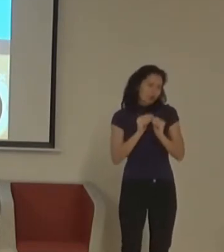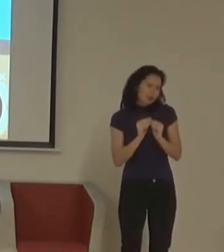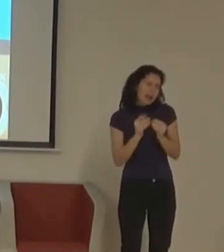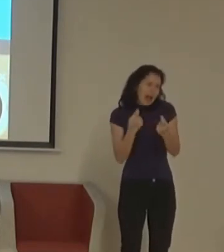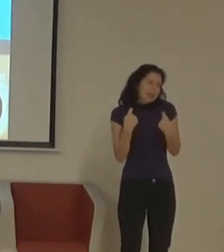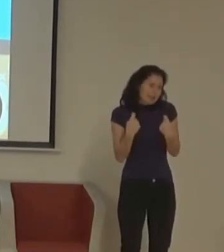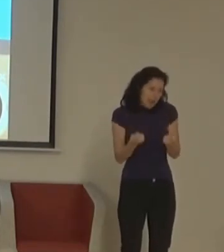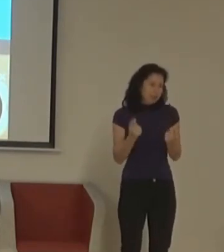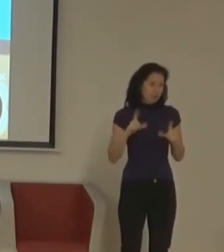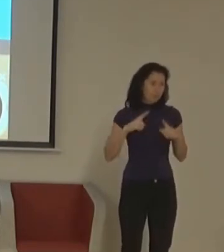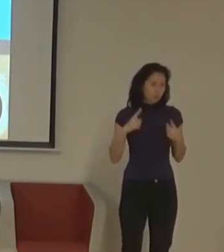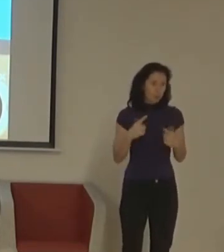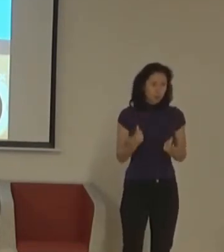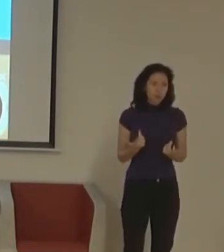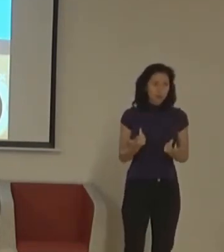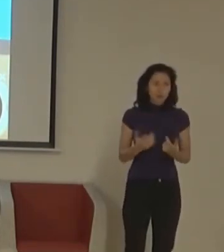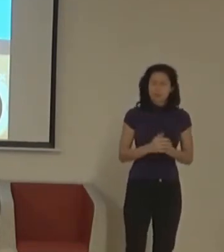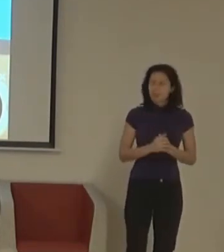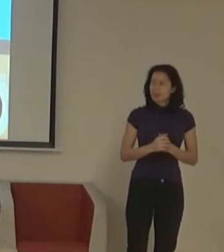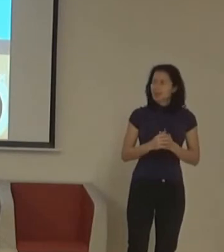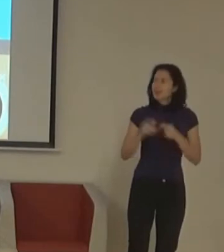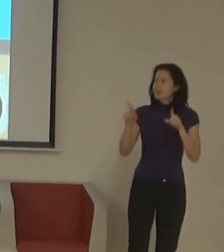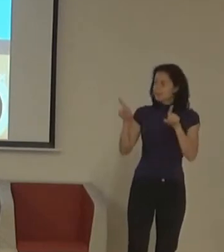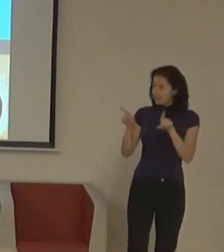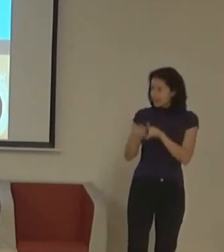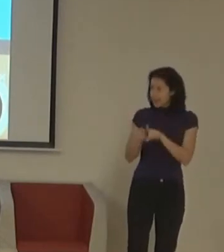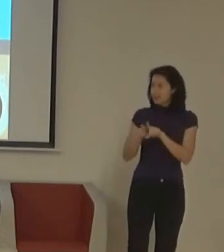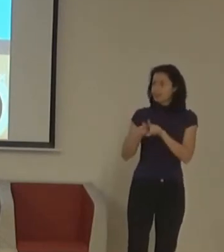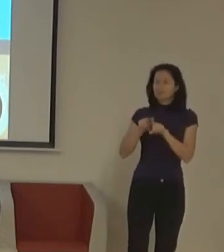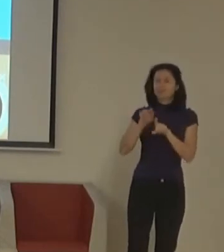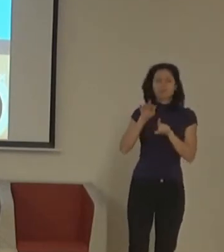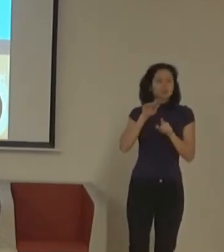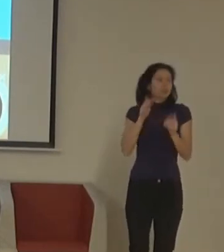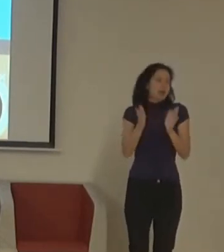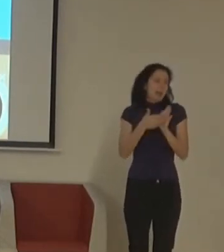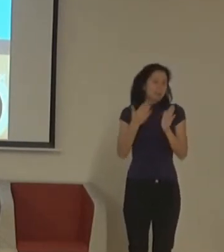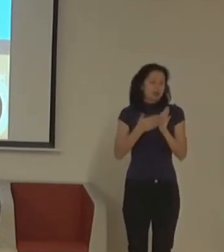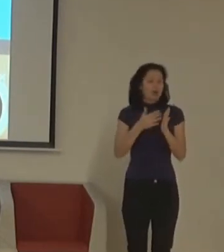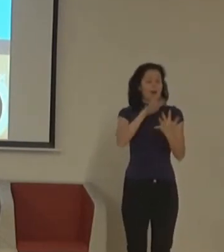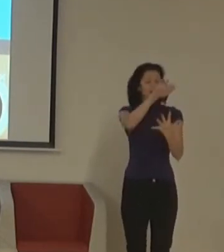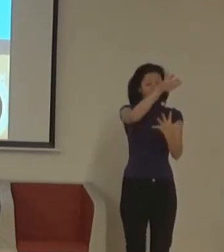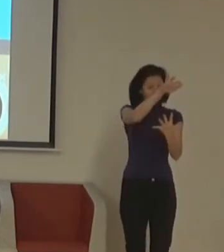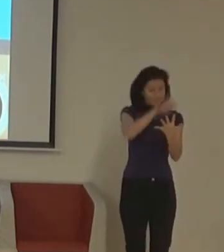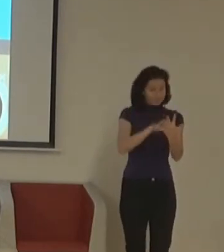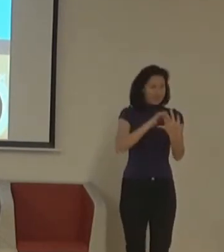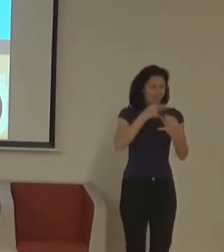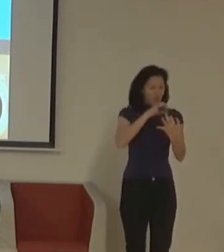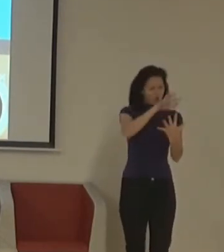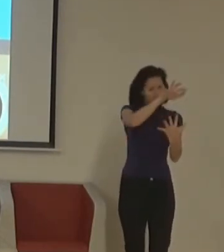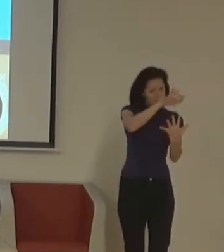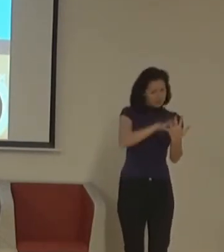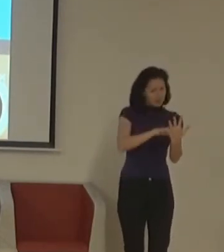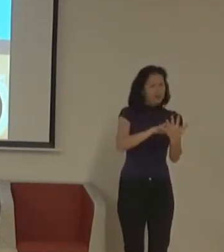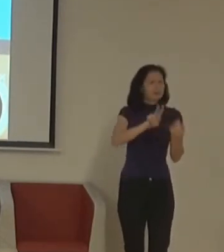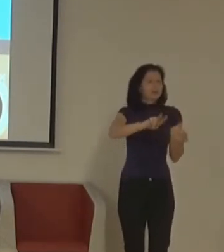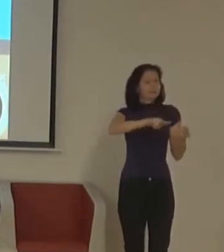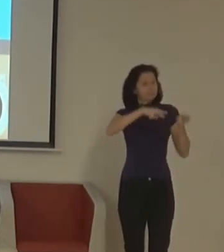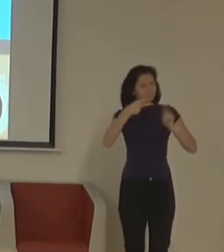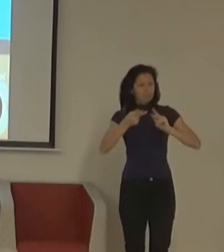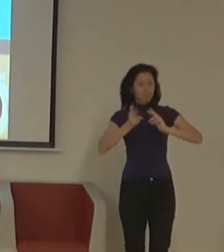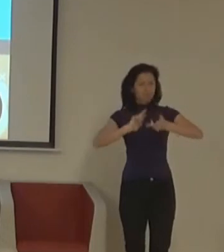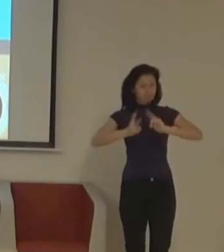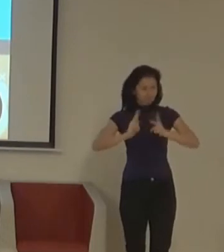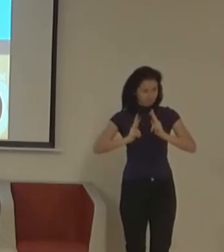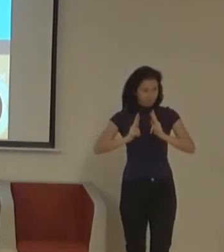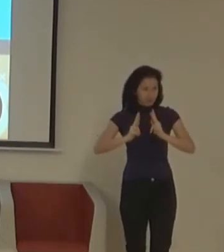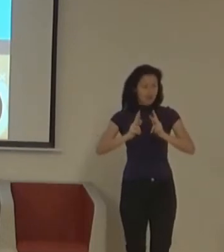nějak informujete tak, že jsou k dispozici informace nebo v textový formě, ale i ve znaku. Jsou k dispozici informace